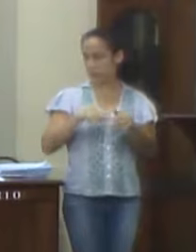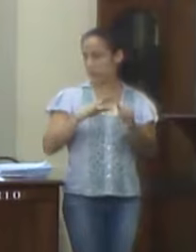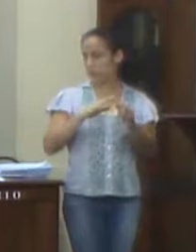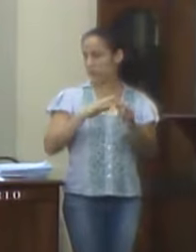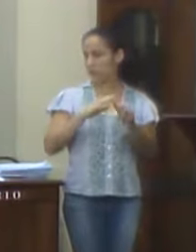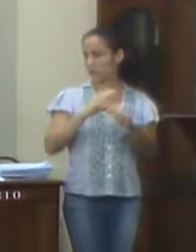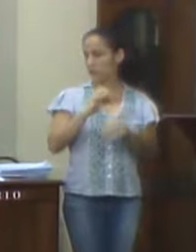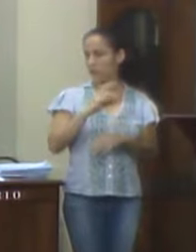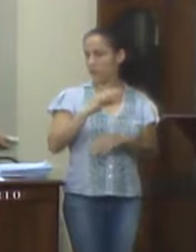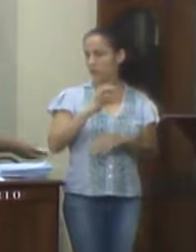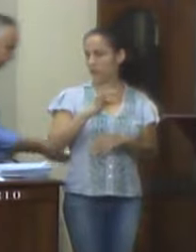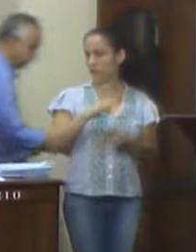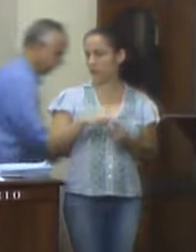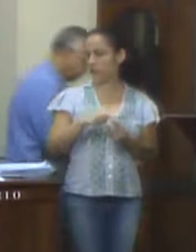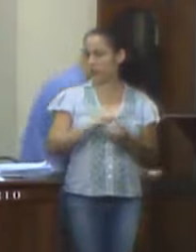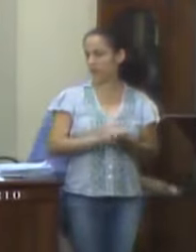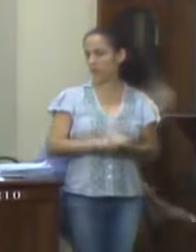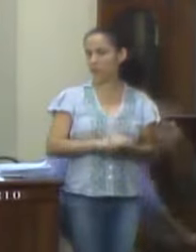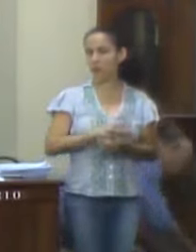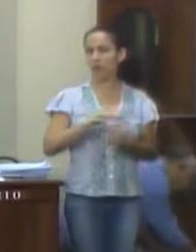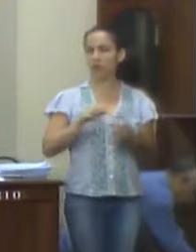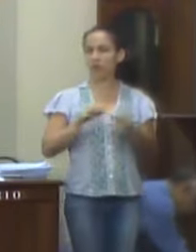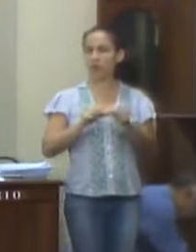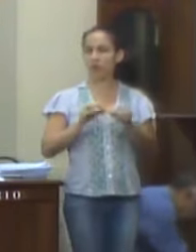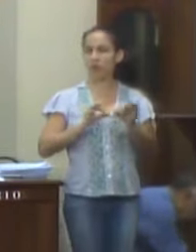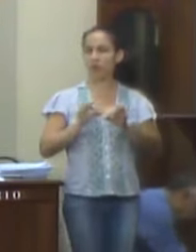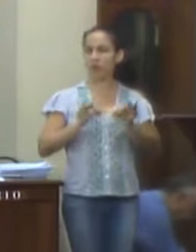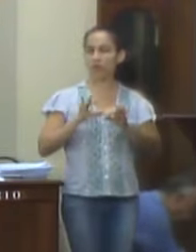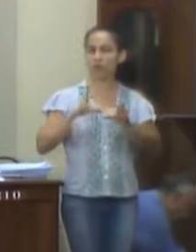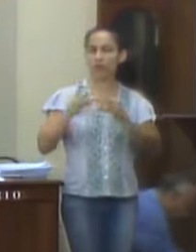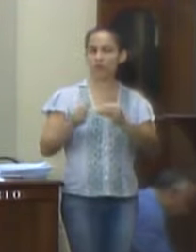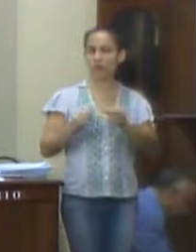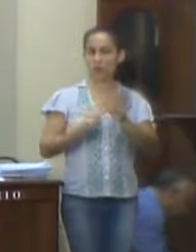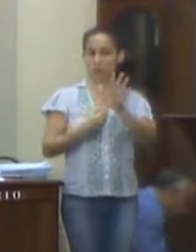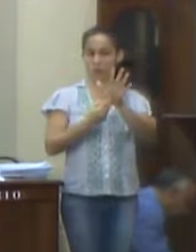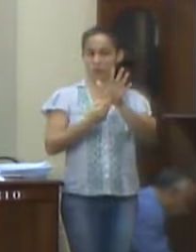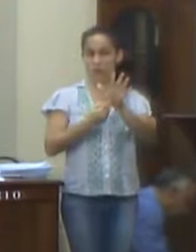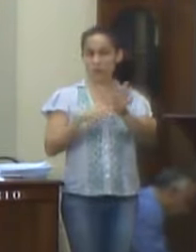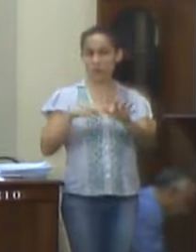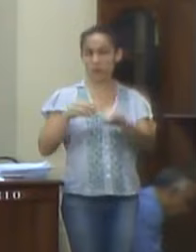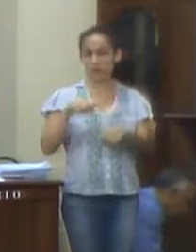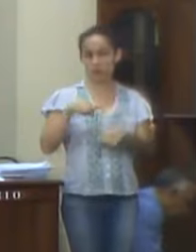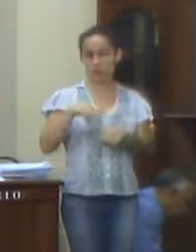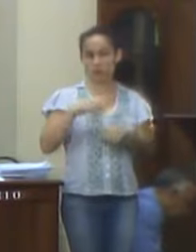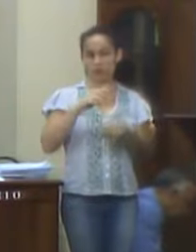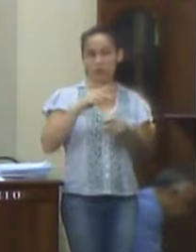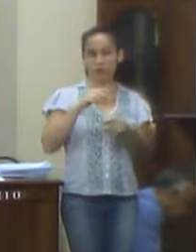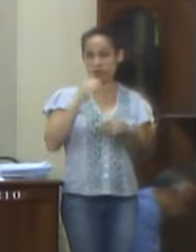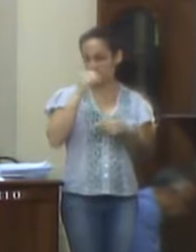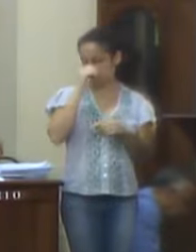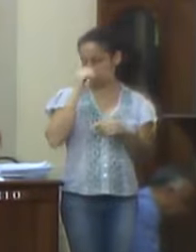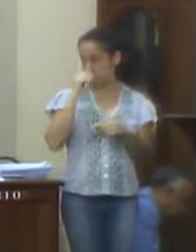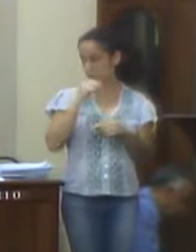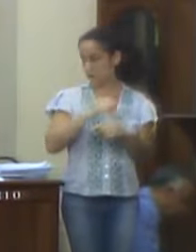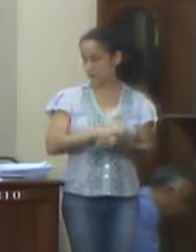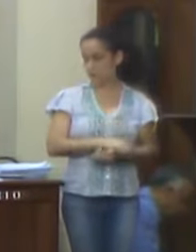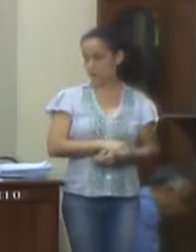corte, na sessão plenária, nos autos do processo, relativo à prestação de contas do governo do município de São Fidelis,